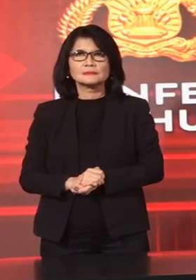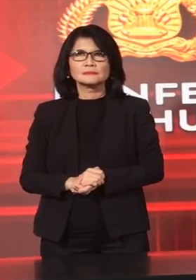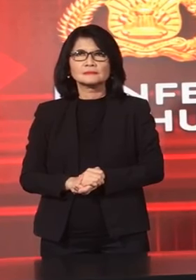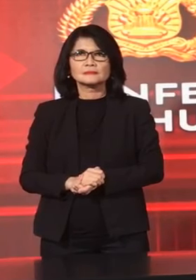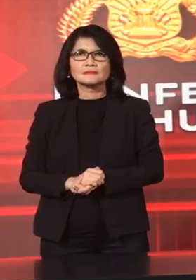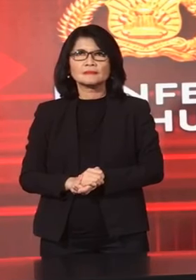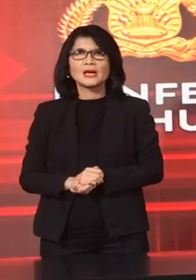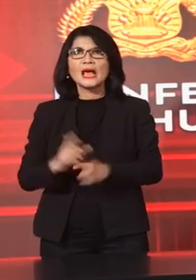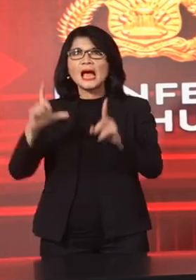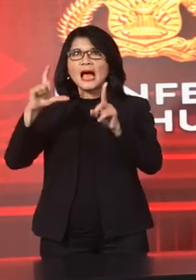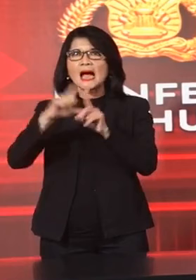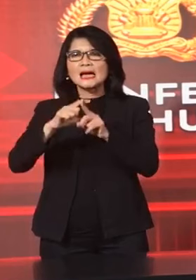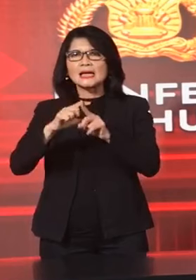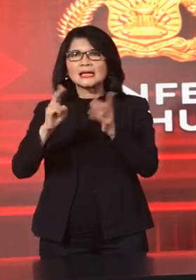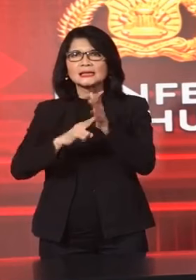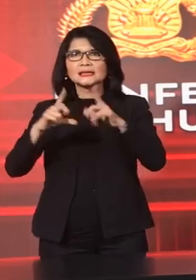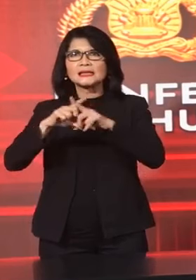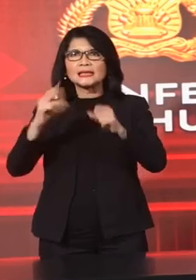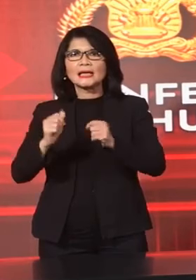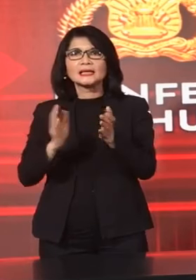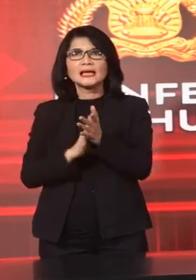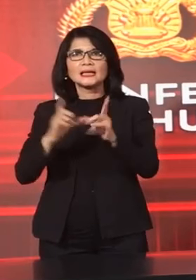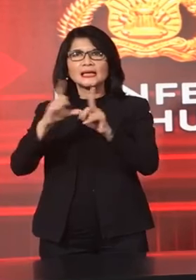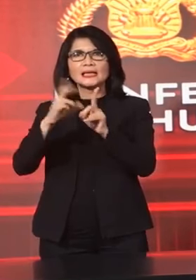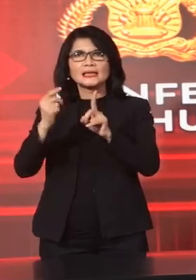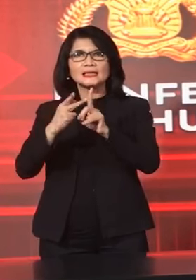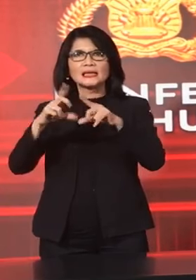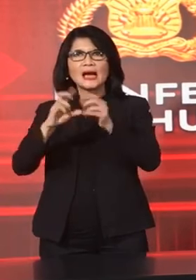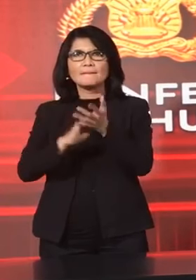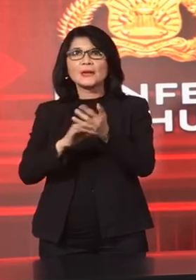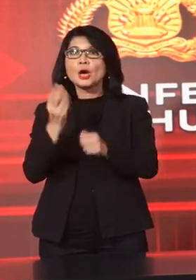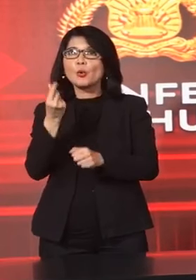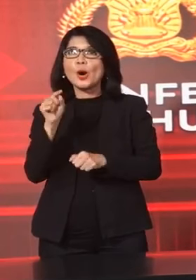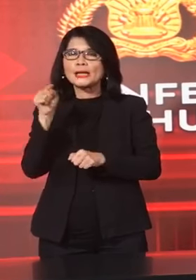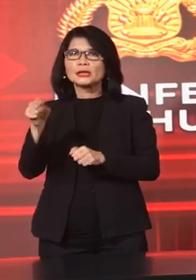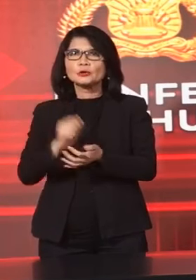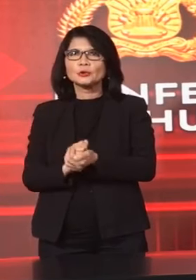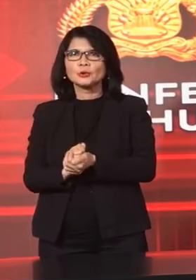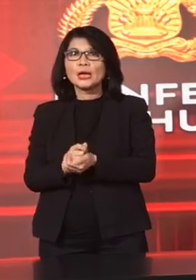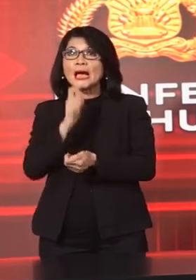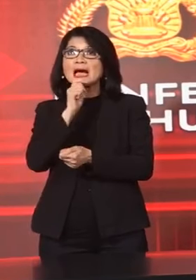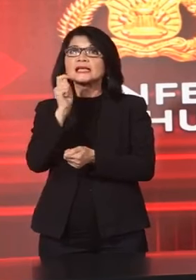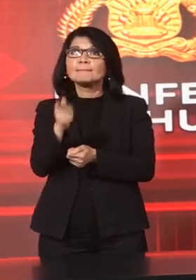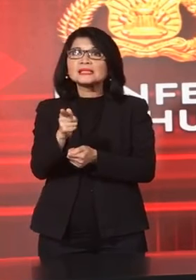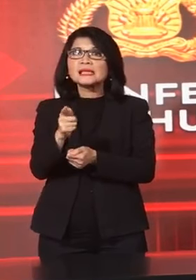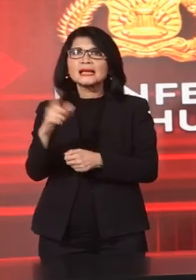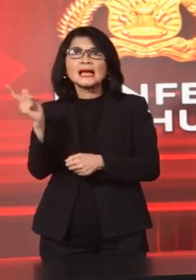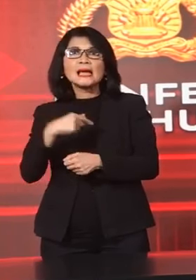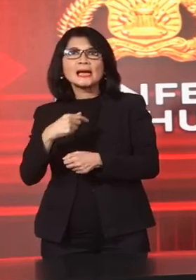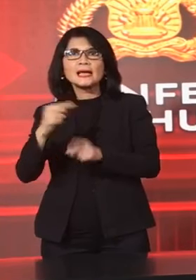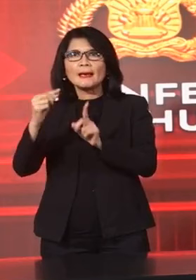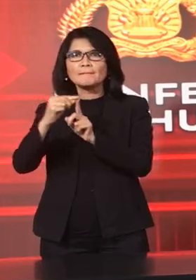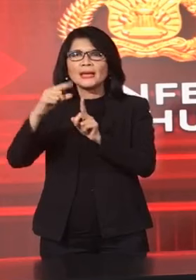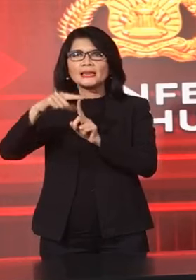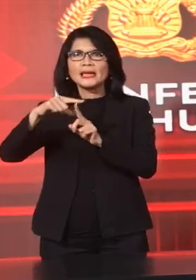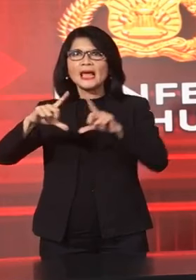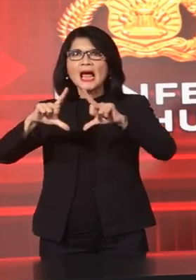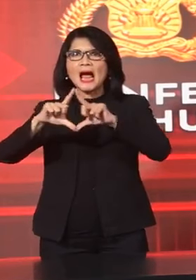Dinar Dan Dirham Tersebut Dipesan Dari PT